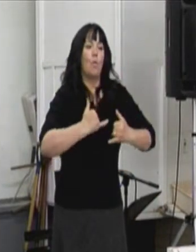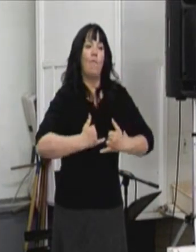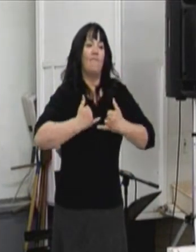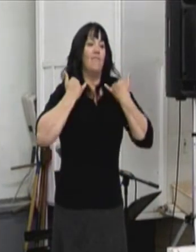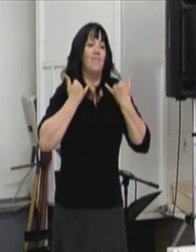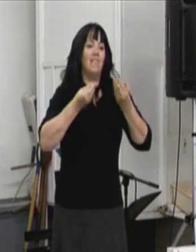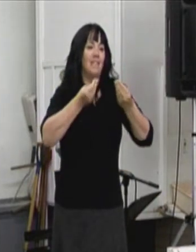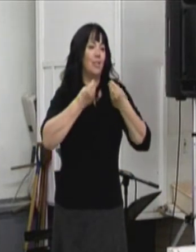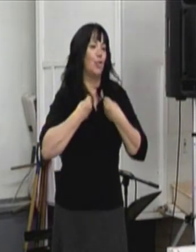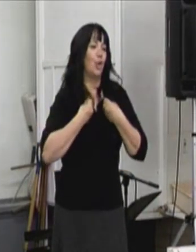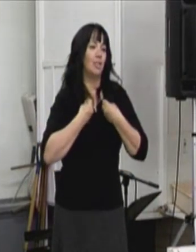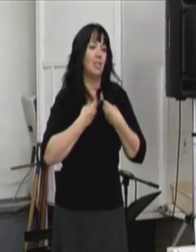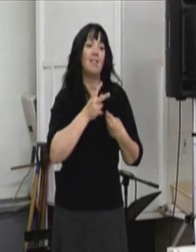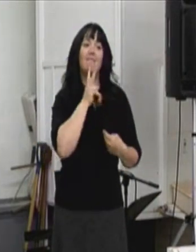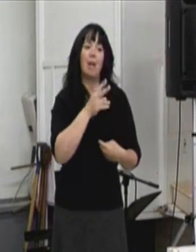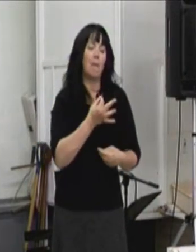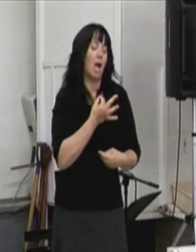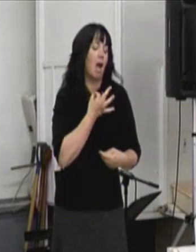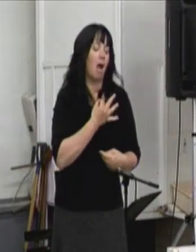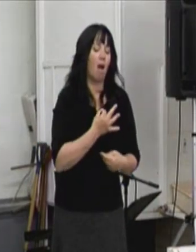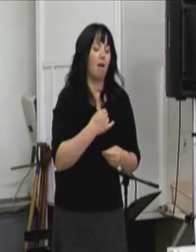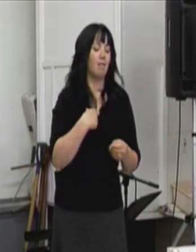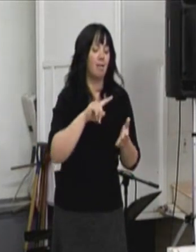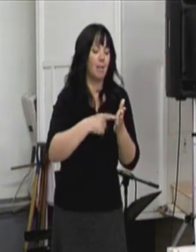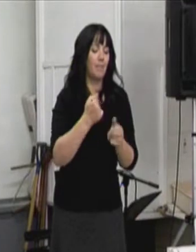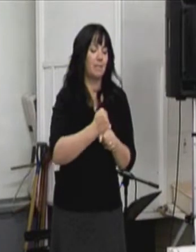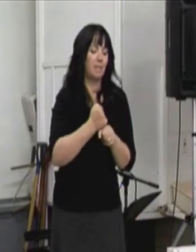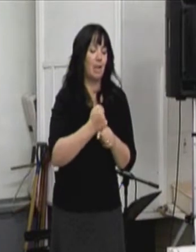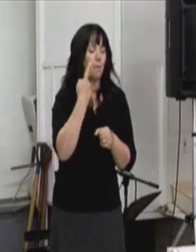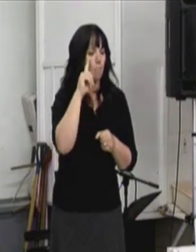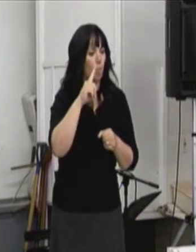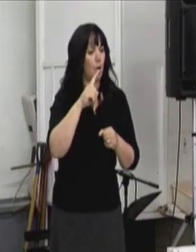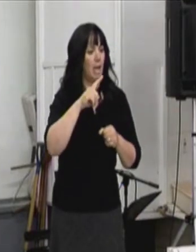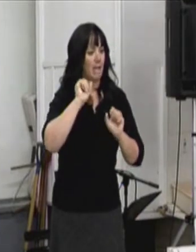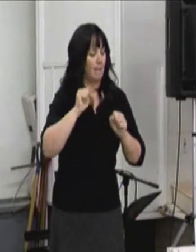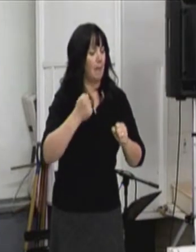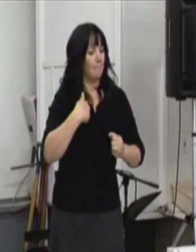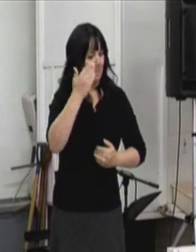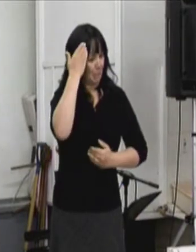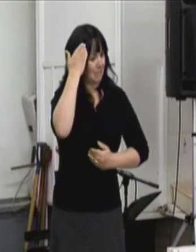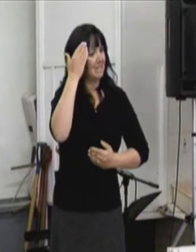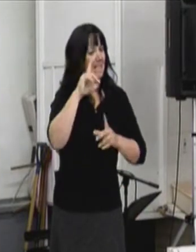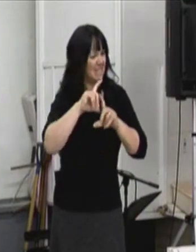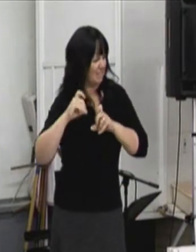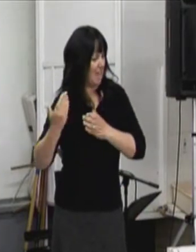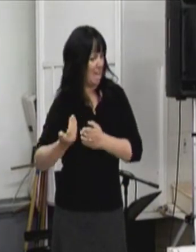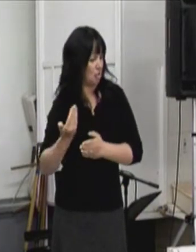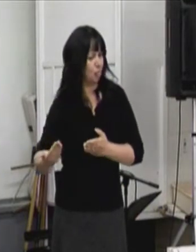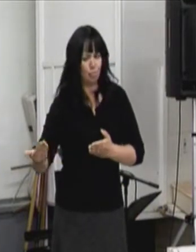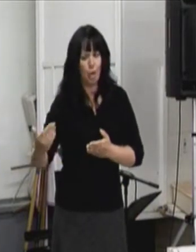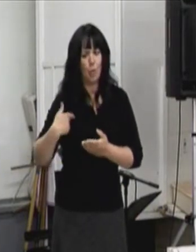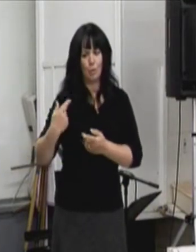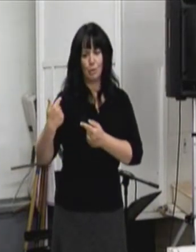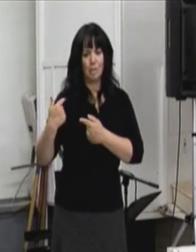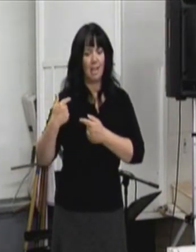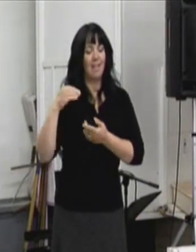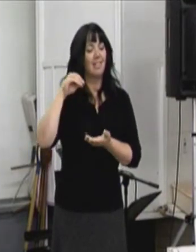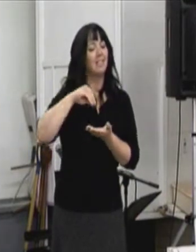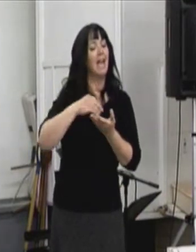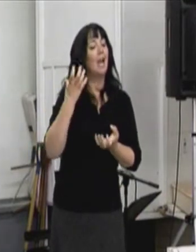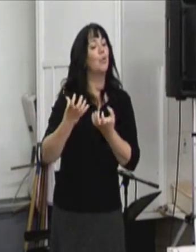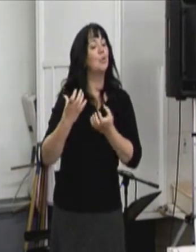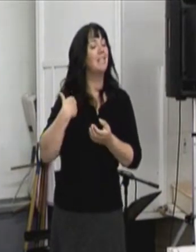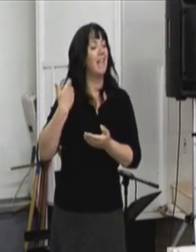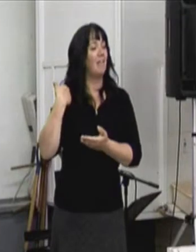vie me donne, j'ai vraiment hâte de débuter mon emploi pour permettre à pratiquer mes connaissances que j'ai acquis dans mes cours de